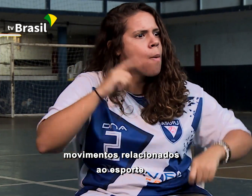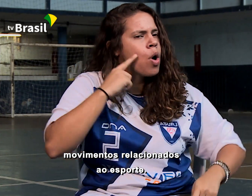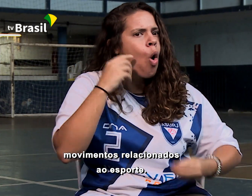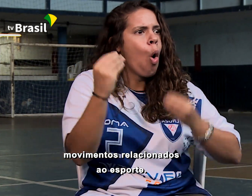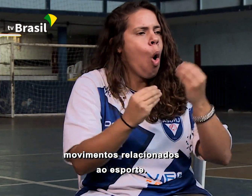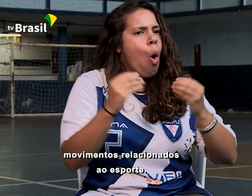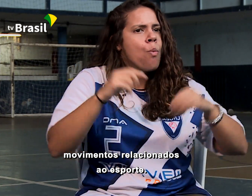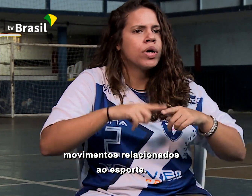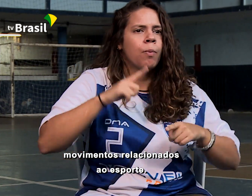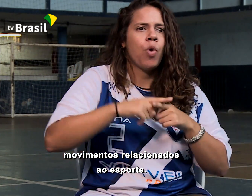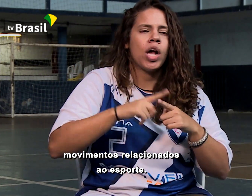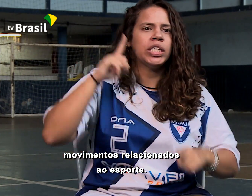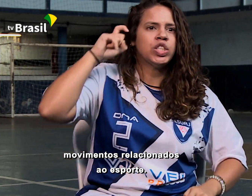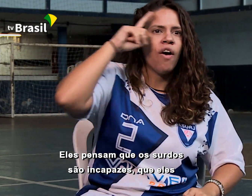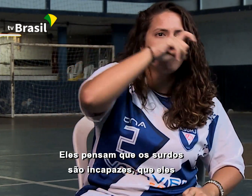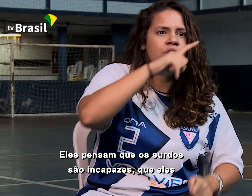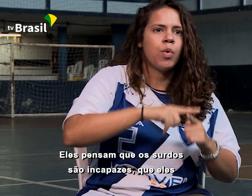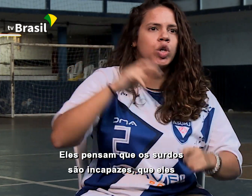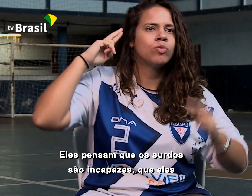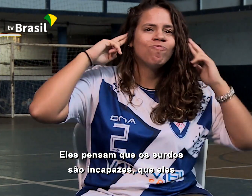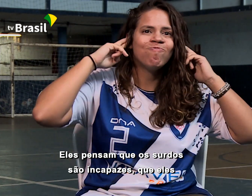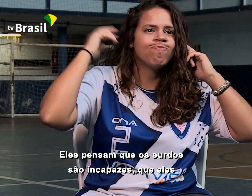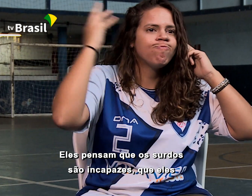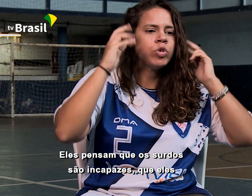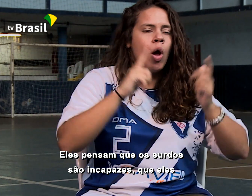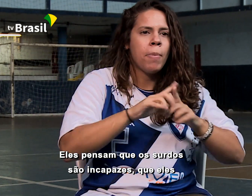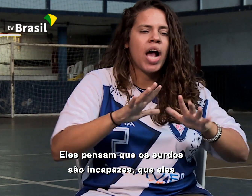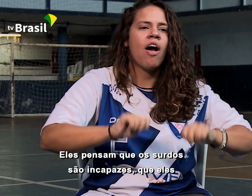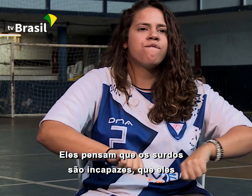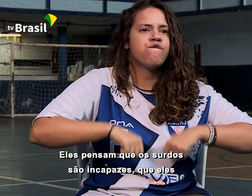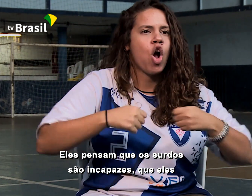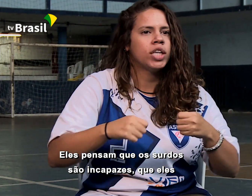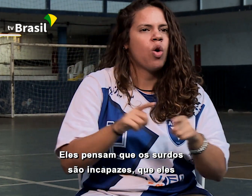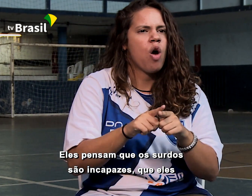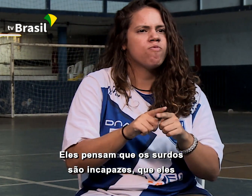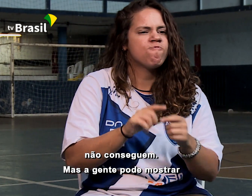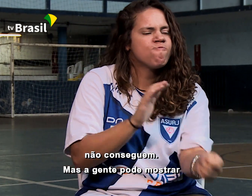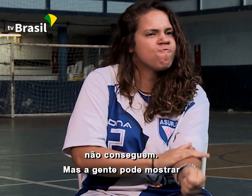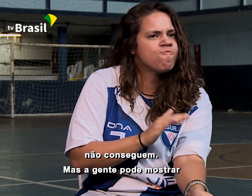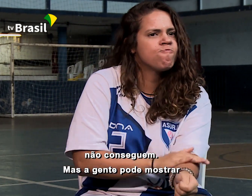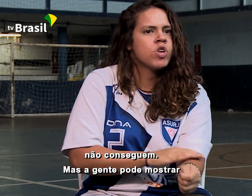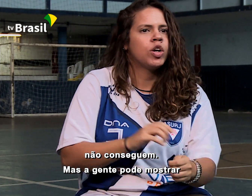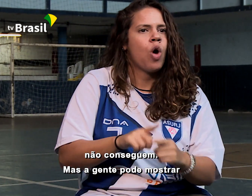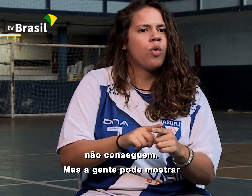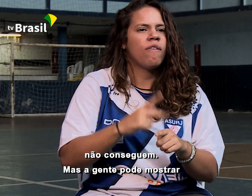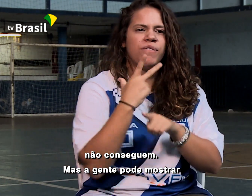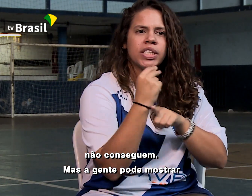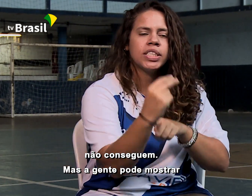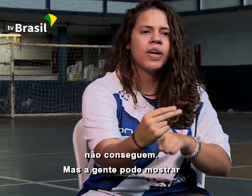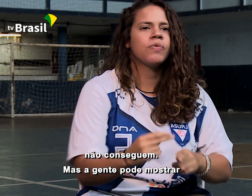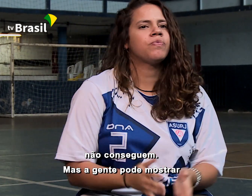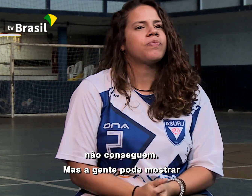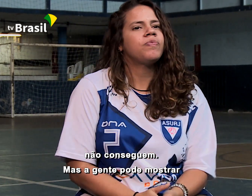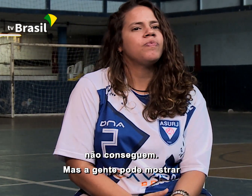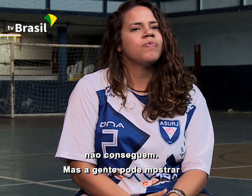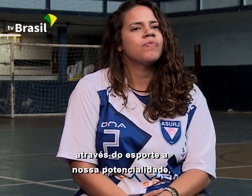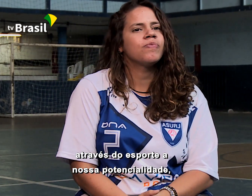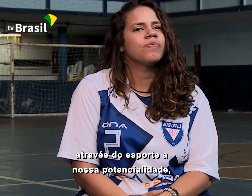relacionados ao esporte. Eles pensam que os surdos são incapazes, que eles não conseguem. Mas a gente pode mostrar através do